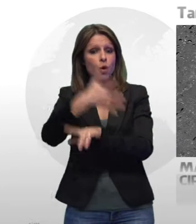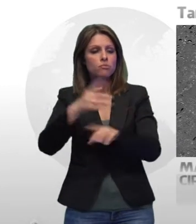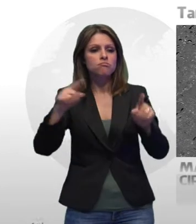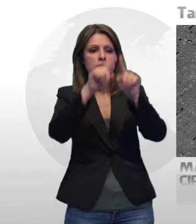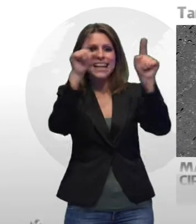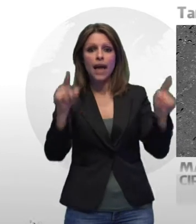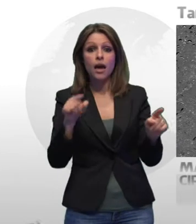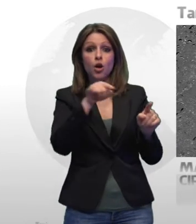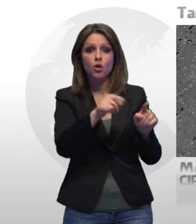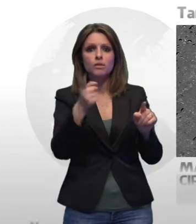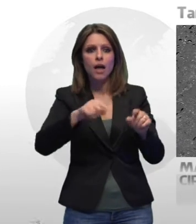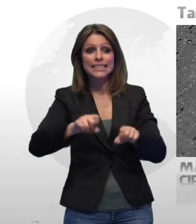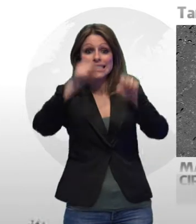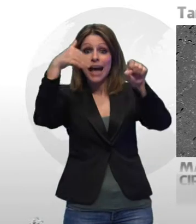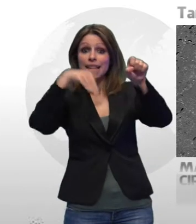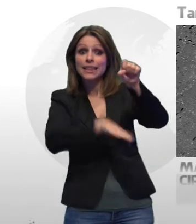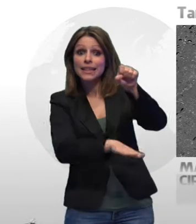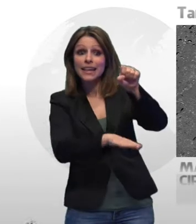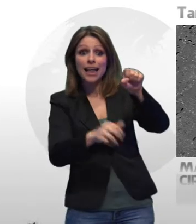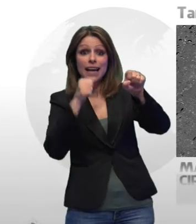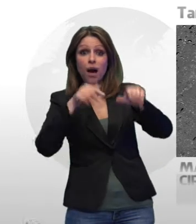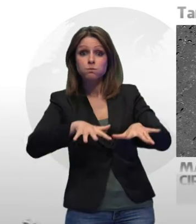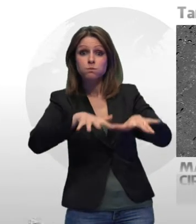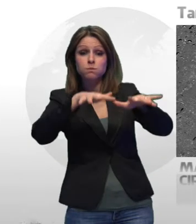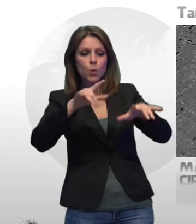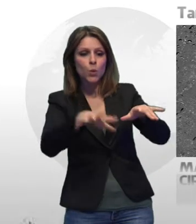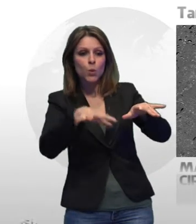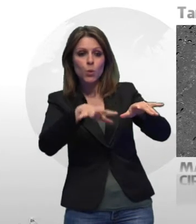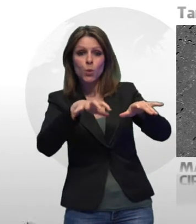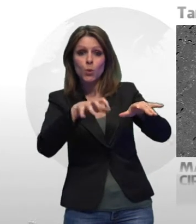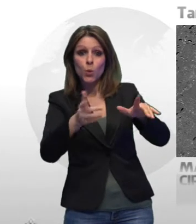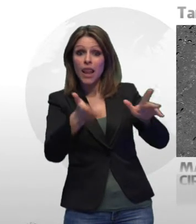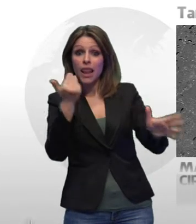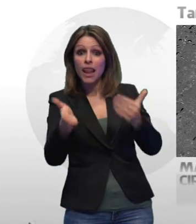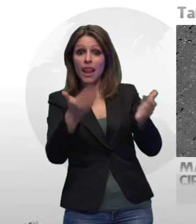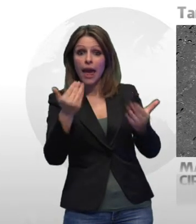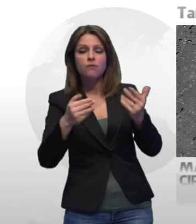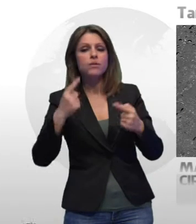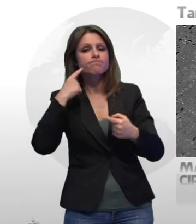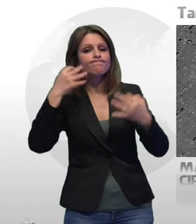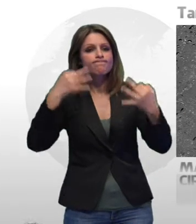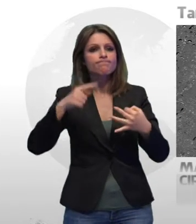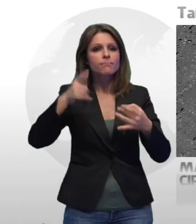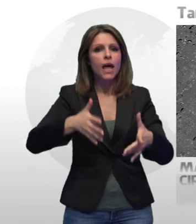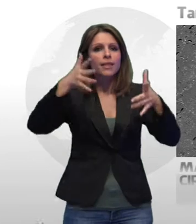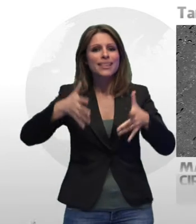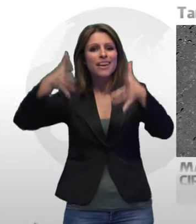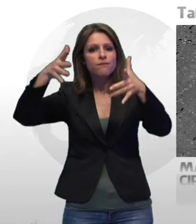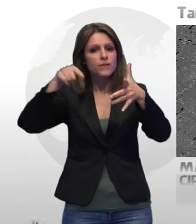scantinati dall'acqua, stanno verificando la stabilità di alcuni edifici. A Castellaneta